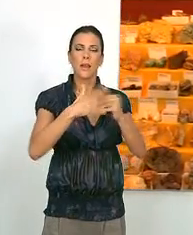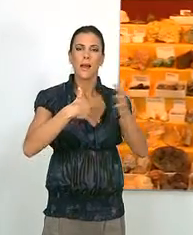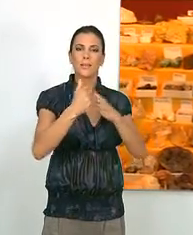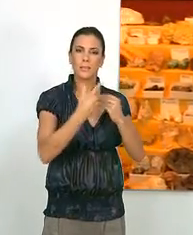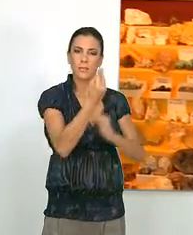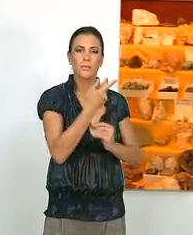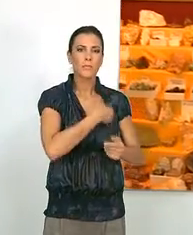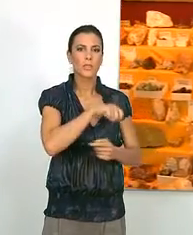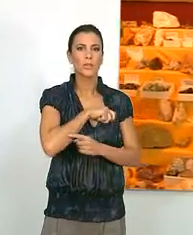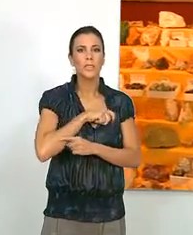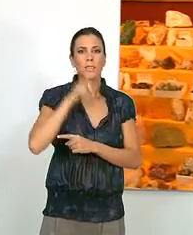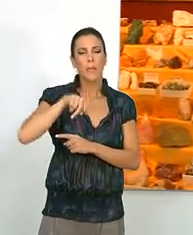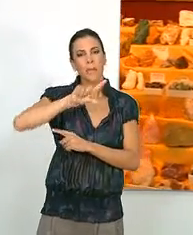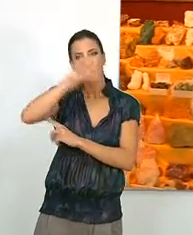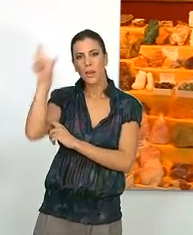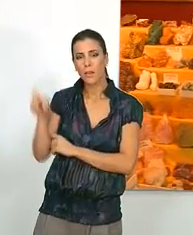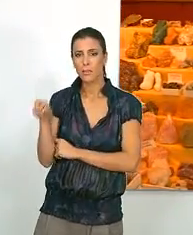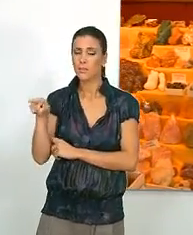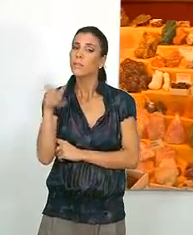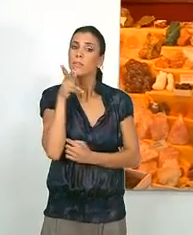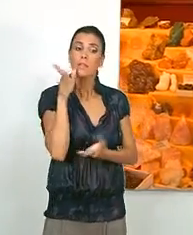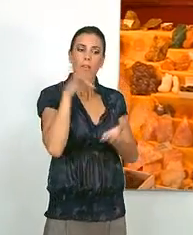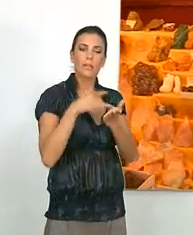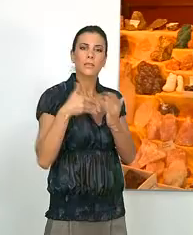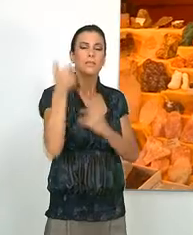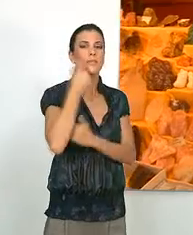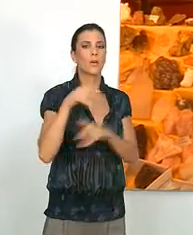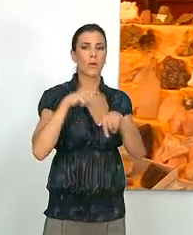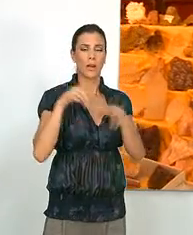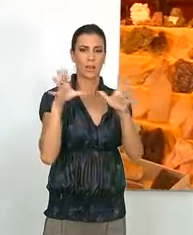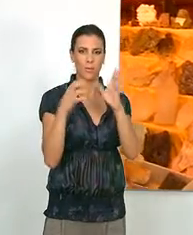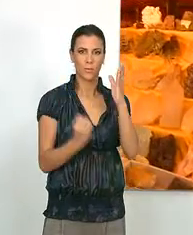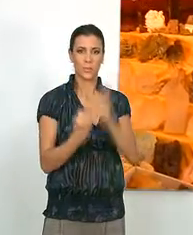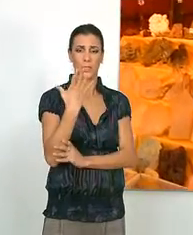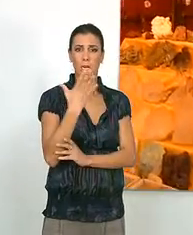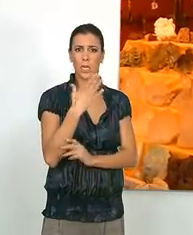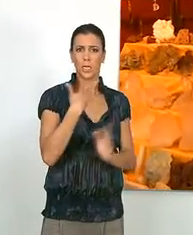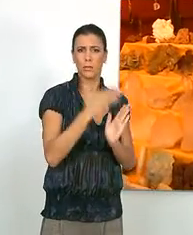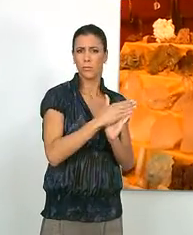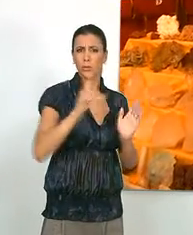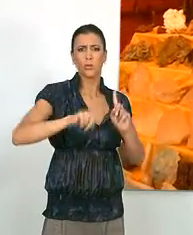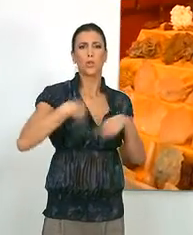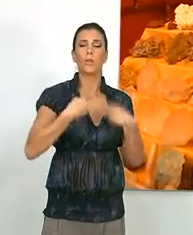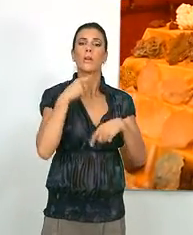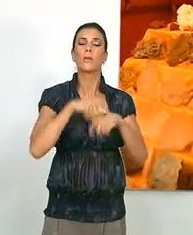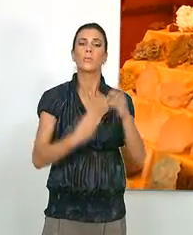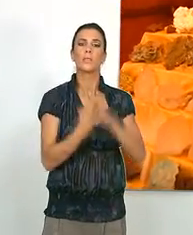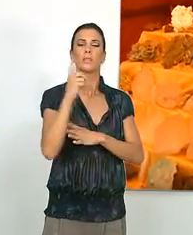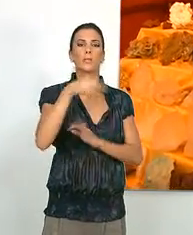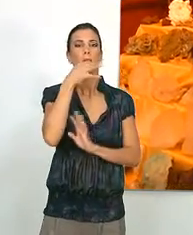española y latinoamericana. La cita va a comenzar el sábado a partir de las 10 de la mañana y se mantendrá todos los días en horario de mañana y tarde